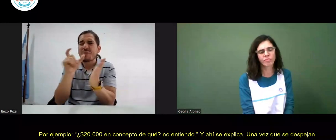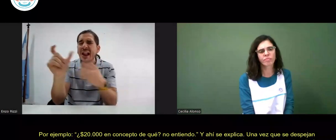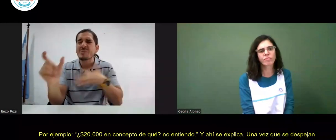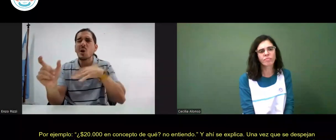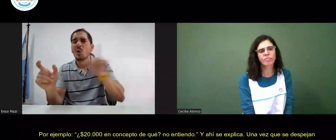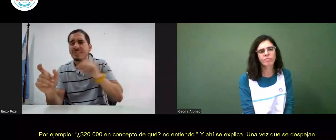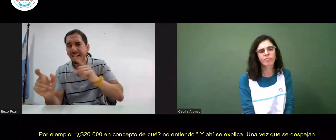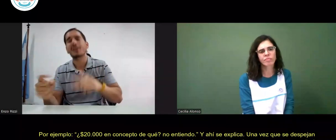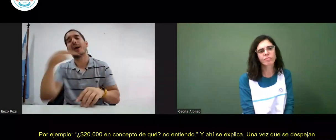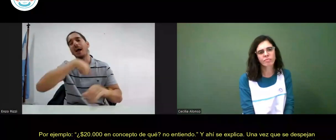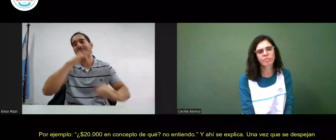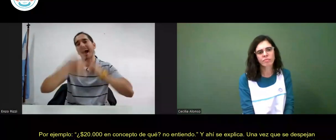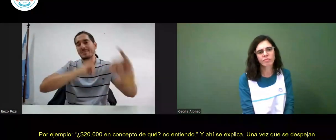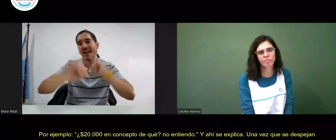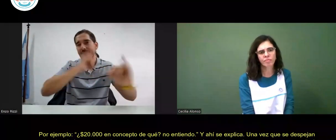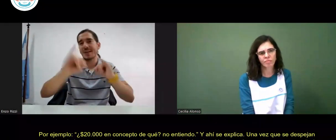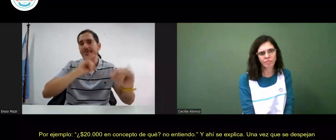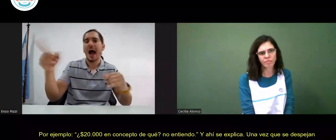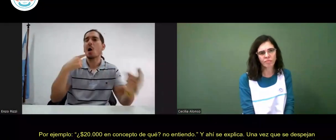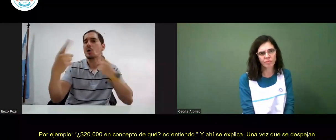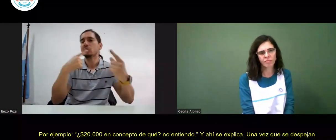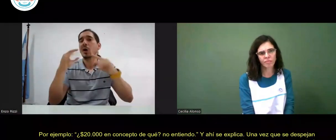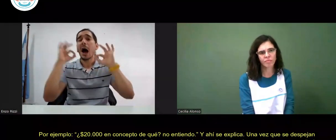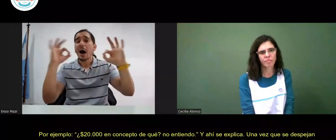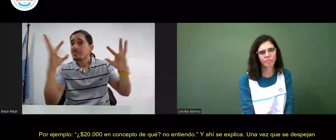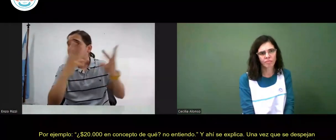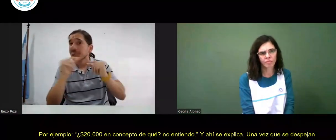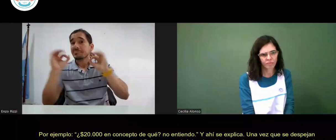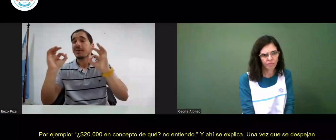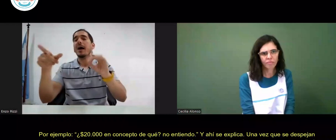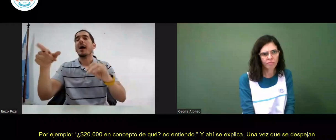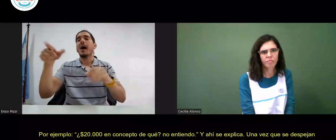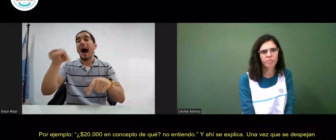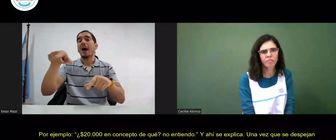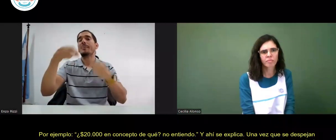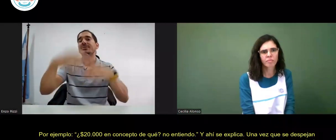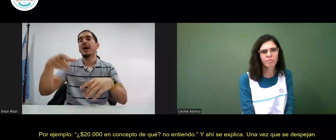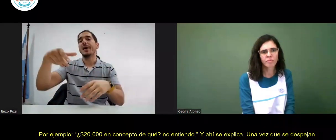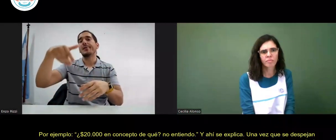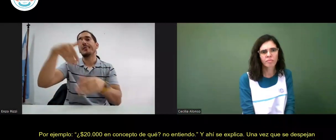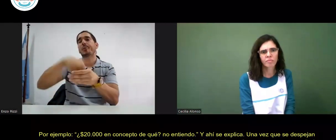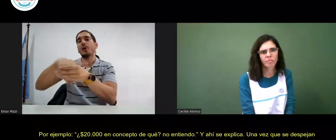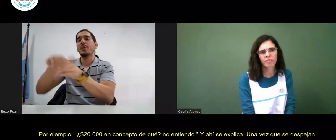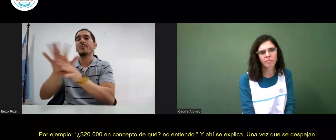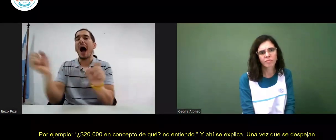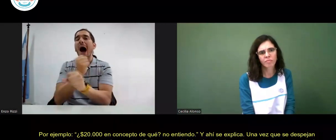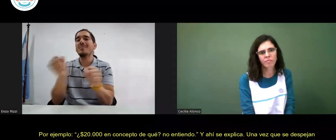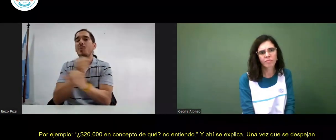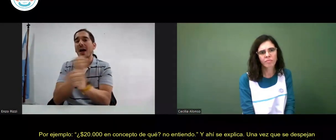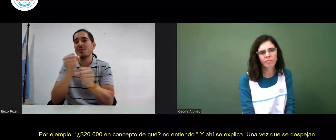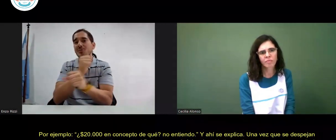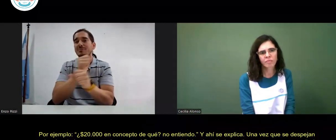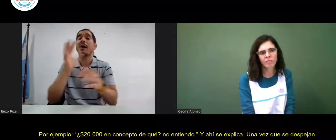entiendo y ahí se explica una vez que se despejan todas las dudas se procede a votar el balance